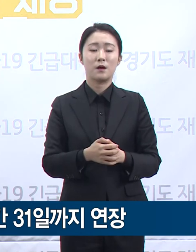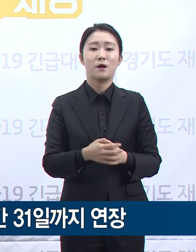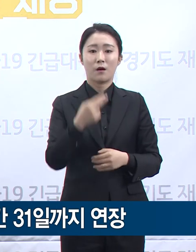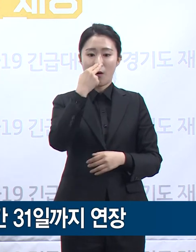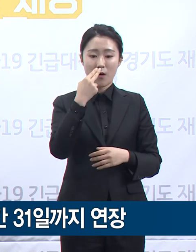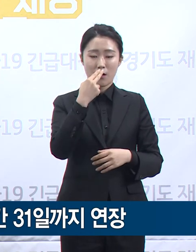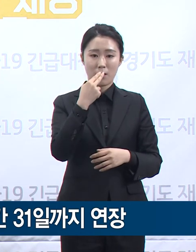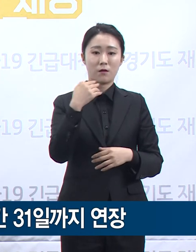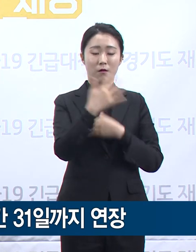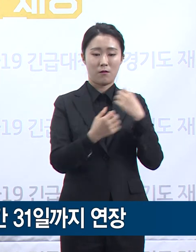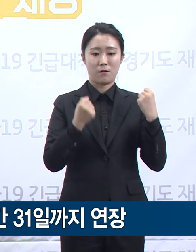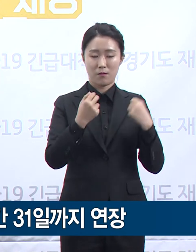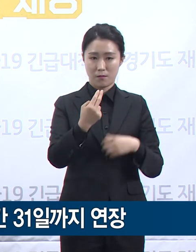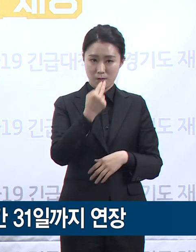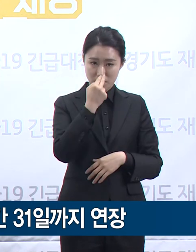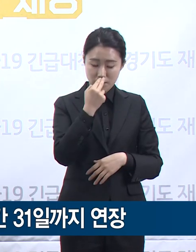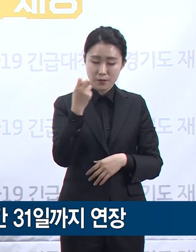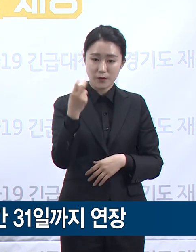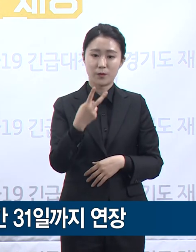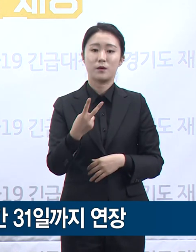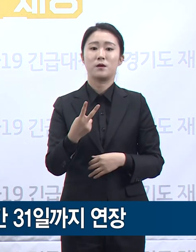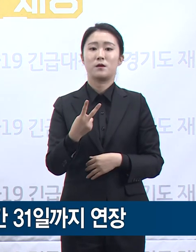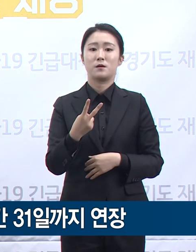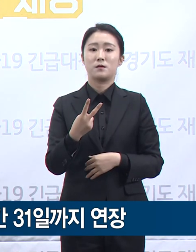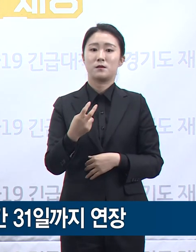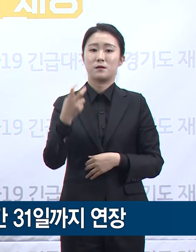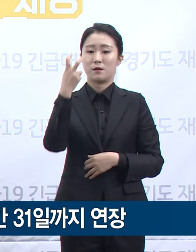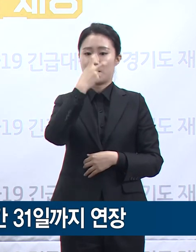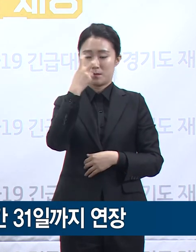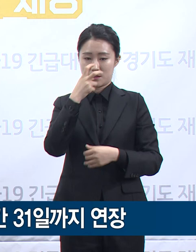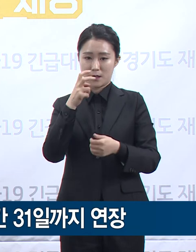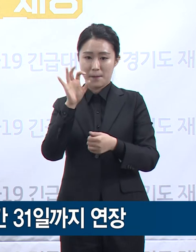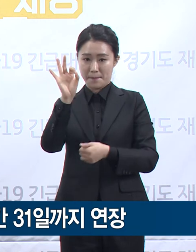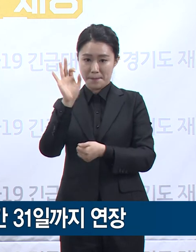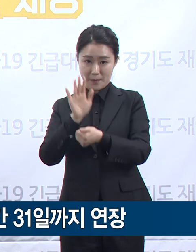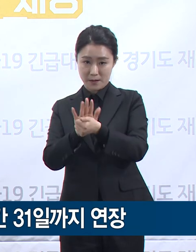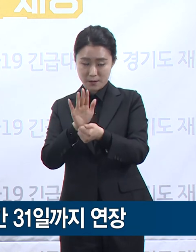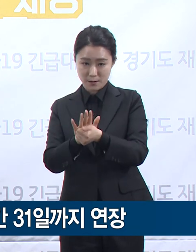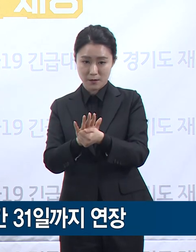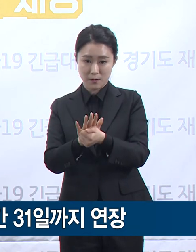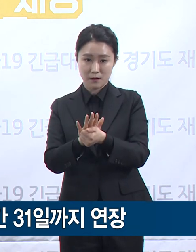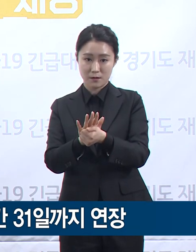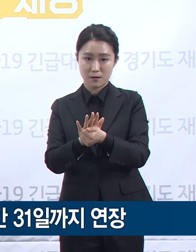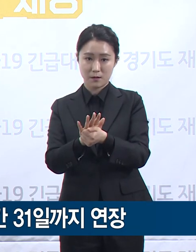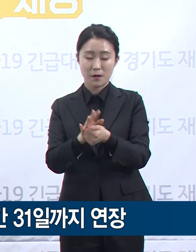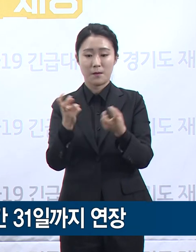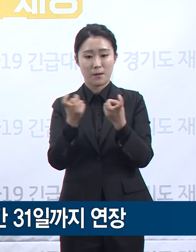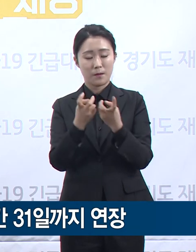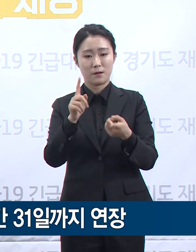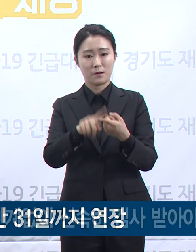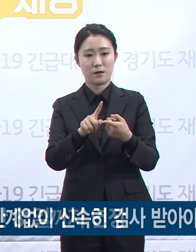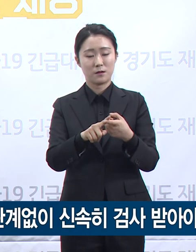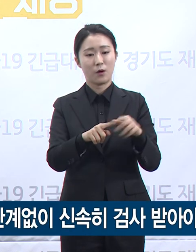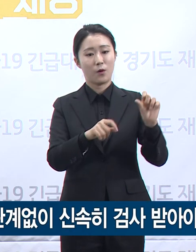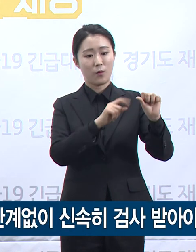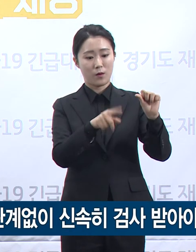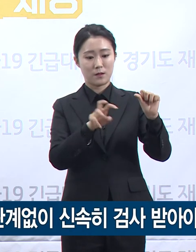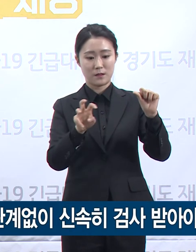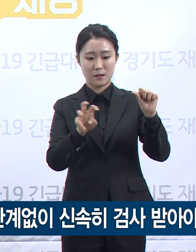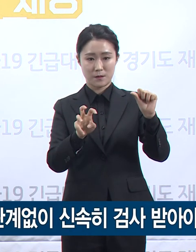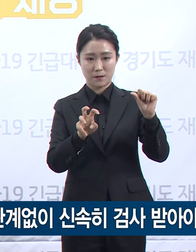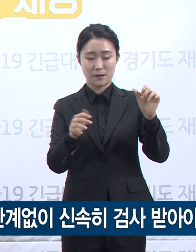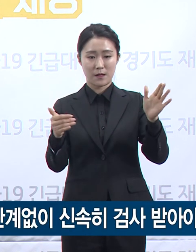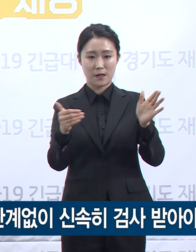및 검사 비용 지원 기간을 5월 31일까지 연장하였습니다. 최근 서울 이태원과 논현동 일대를